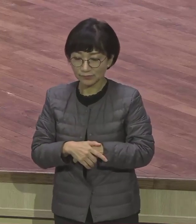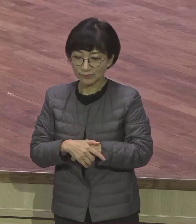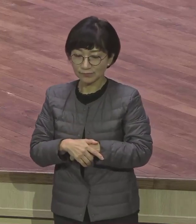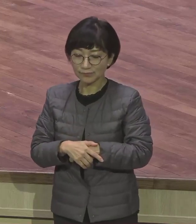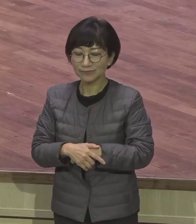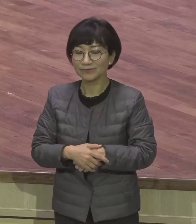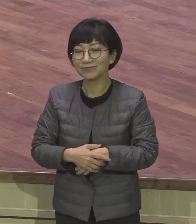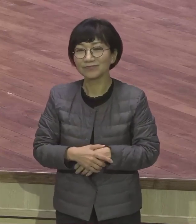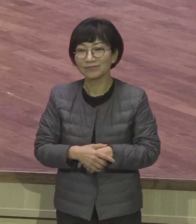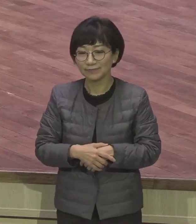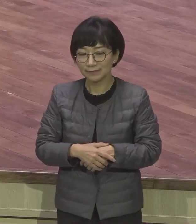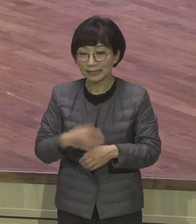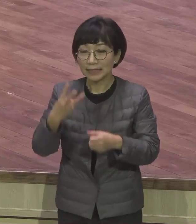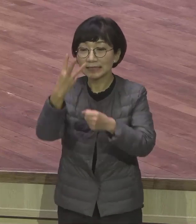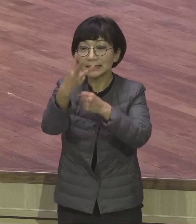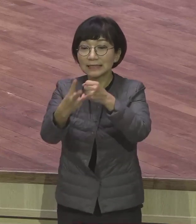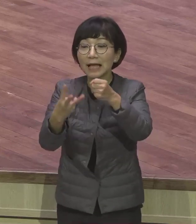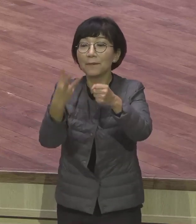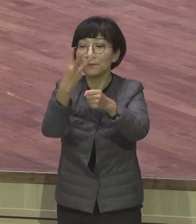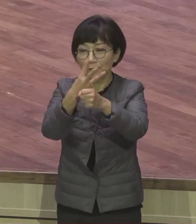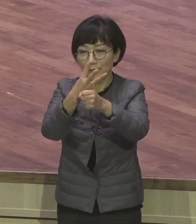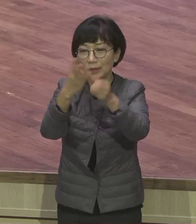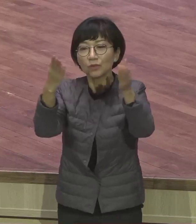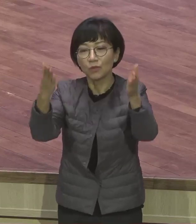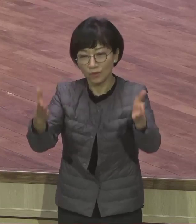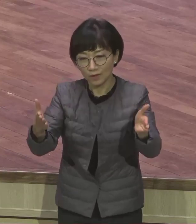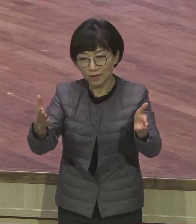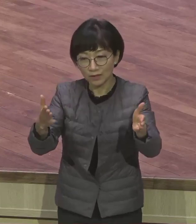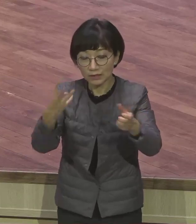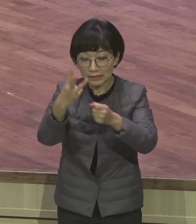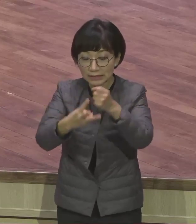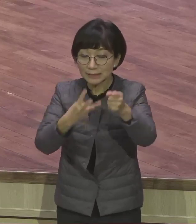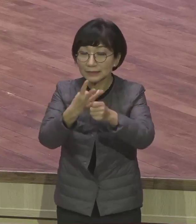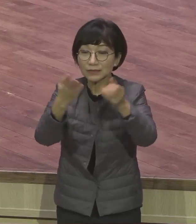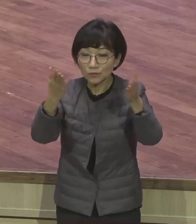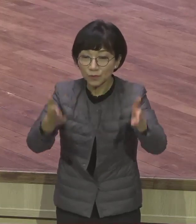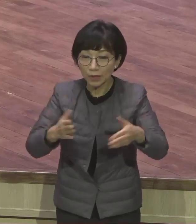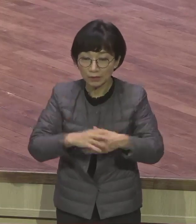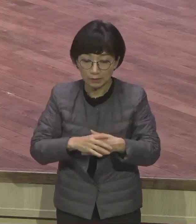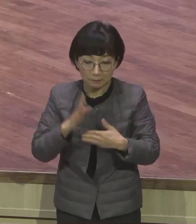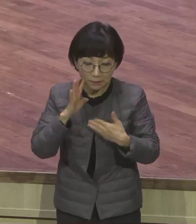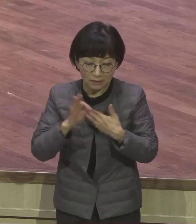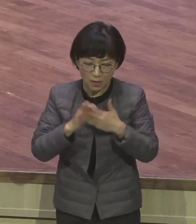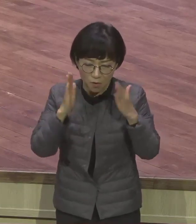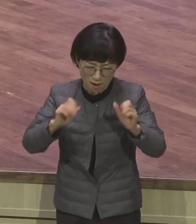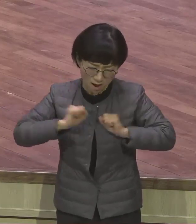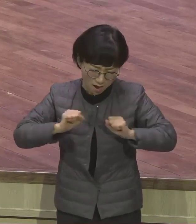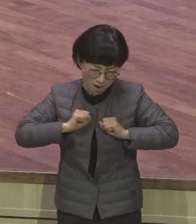거의 3년을 그래서 하는 거예요. 안 그러면 졸업을 할 수가 없어요. 학점을 딸 수가 없어요.